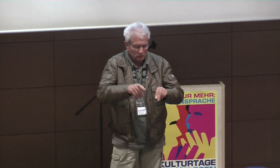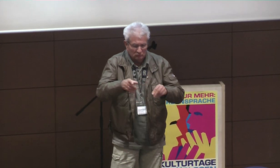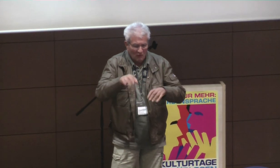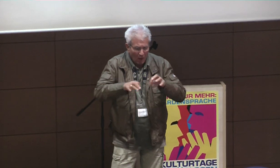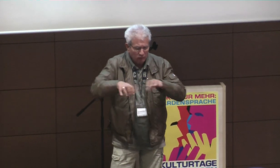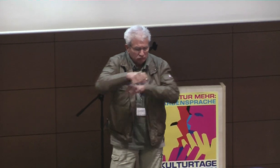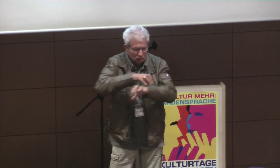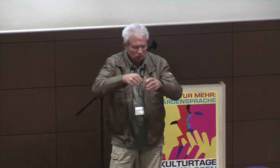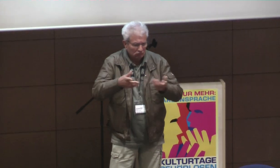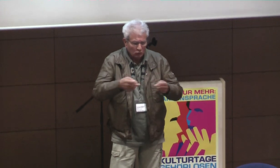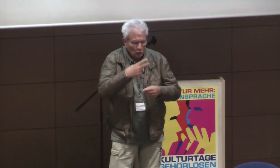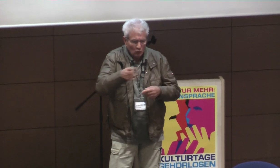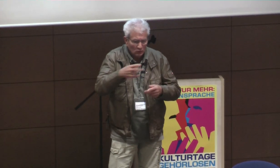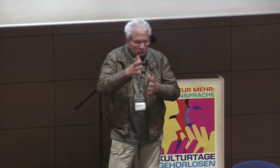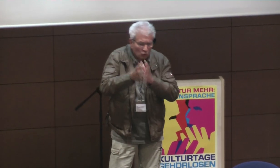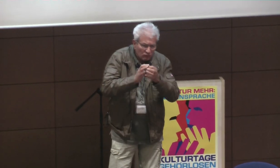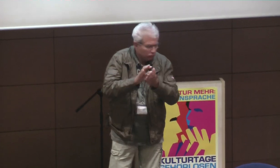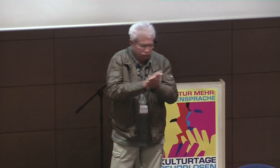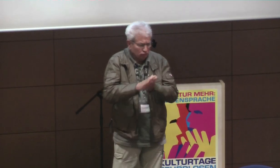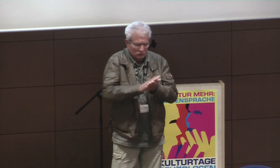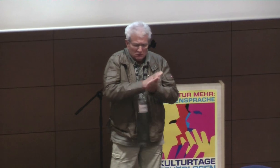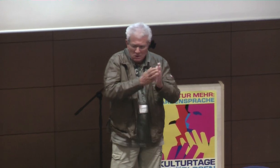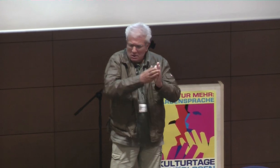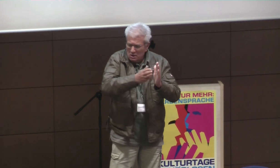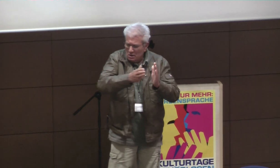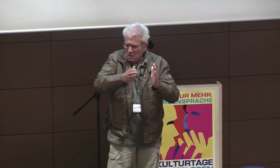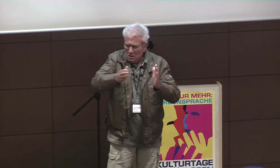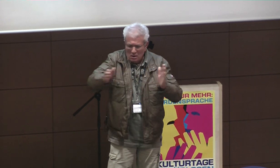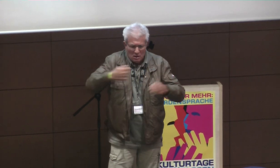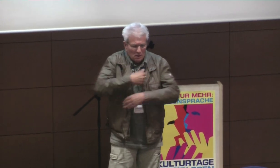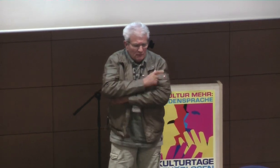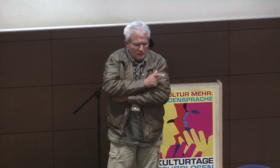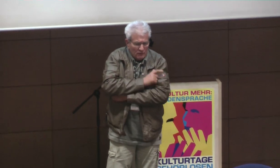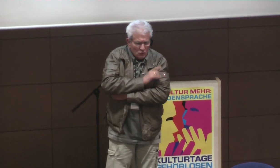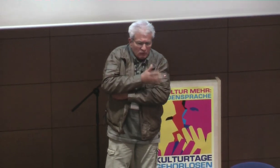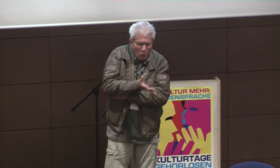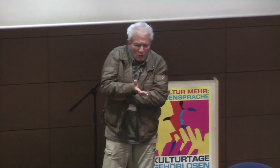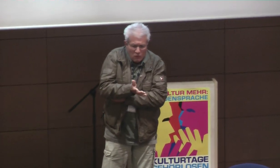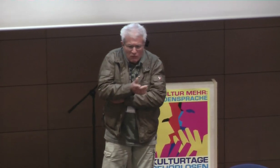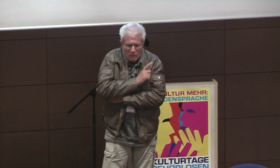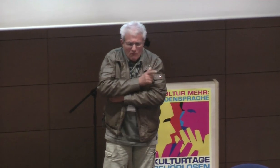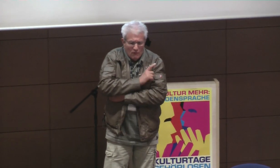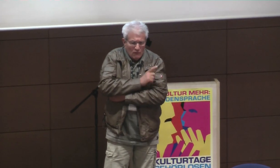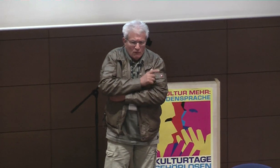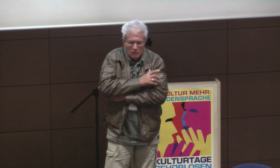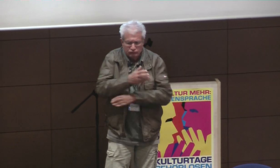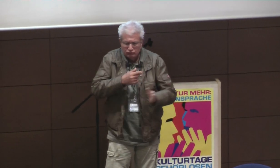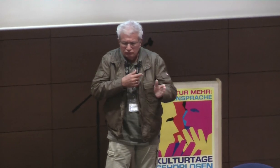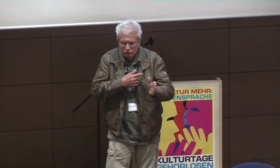äh, Begrüßung war dann noch dabei, denn bei der Wahl gab es denn überhaupt nichts, und ich war untertitel gar nichts, wie eine ganz lange Zeit hab ich denn gewartet, kommt da noch irgendwas, aber da kam wirklich